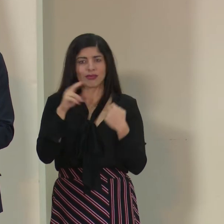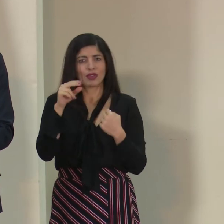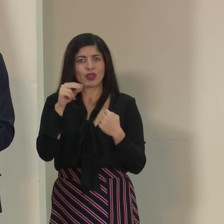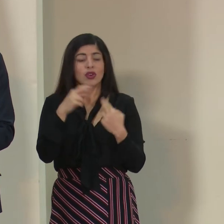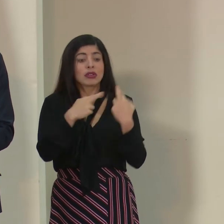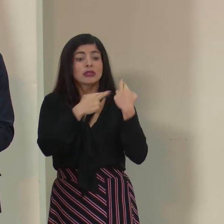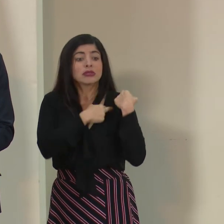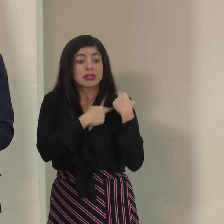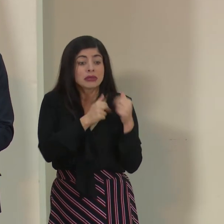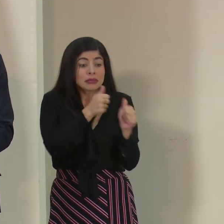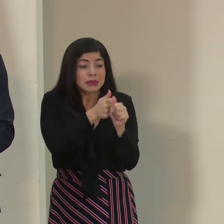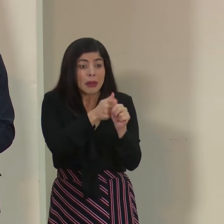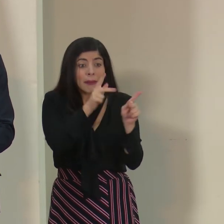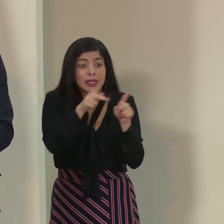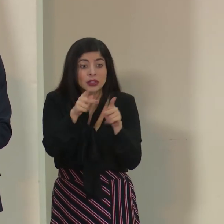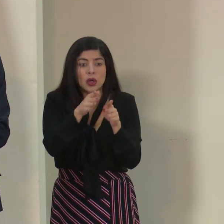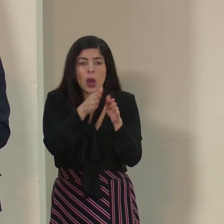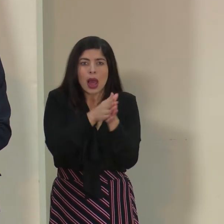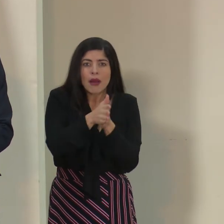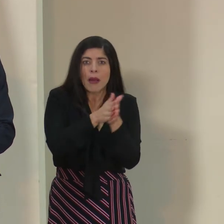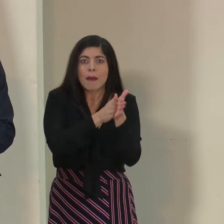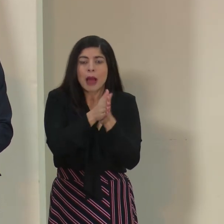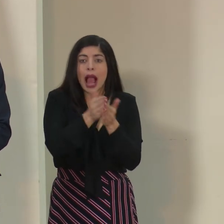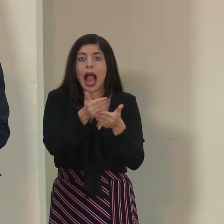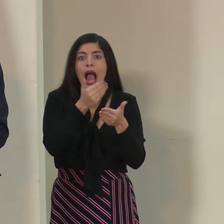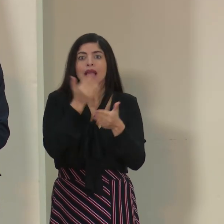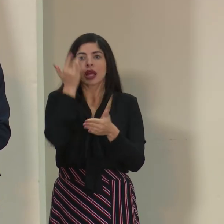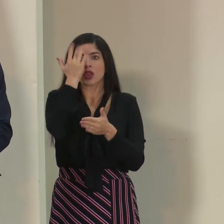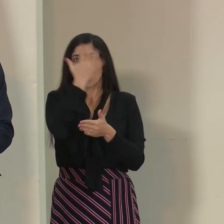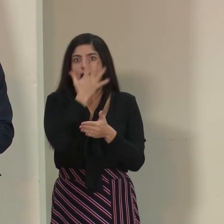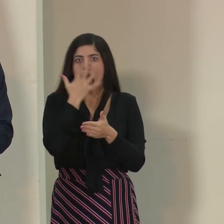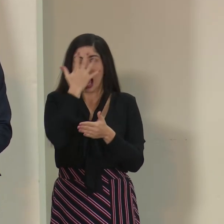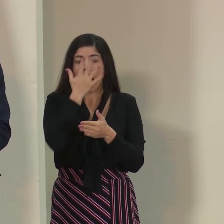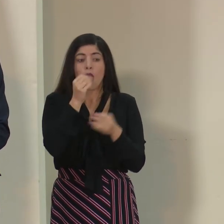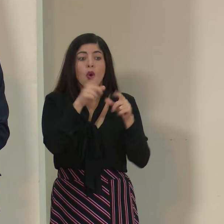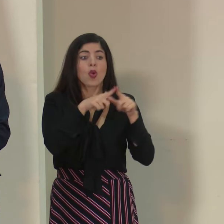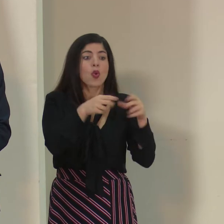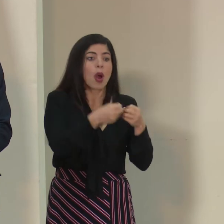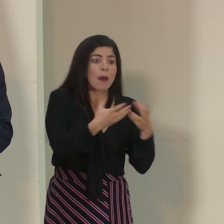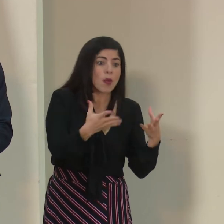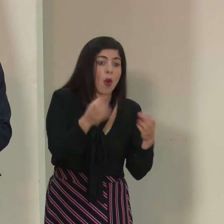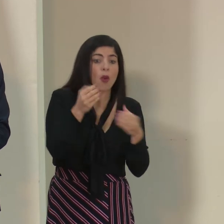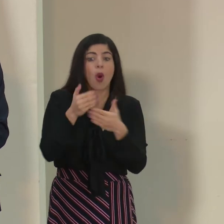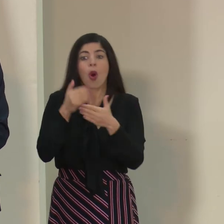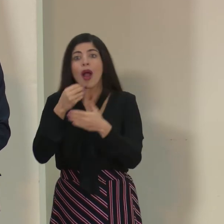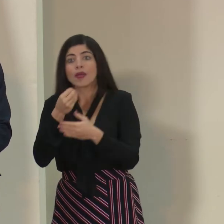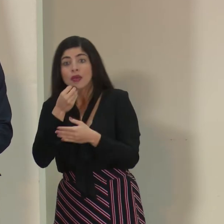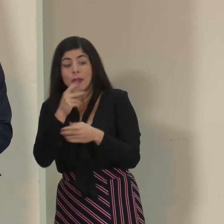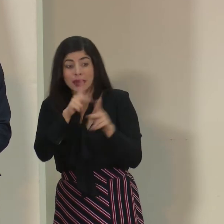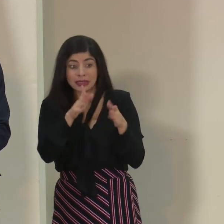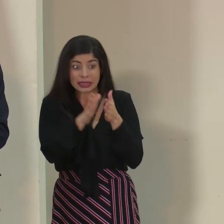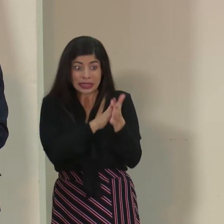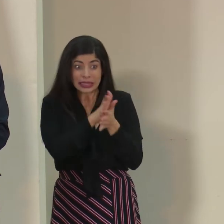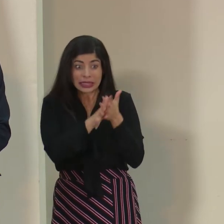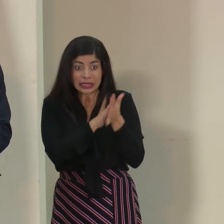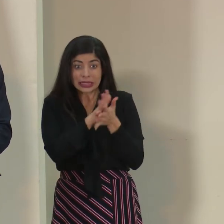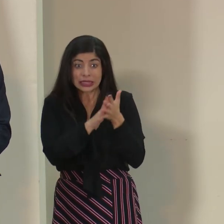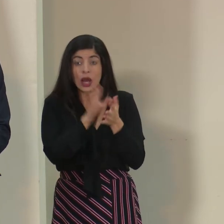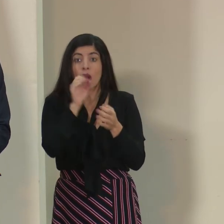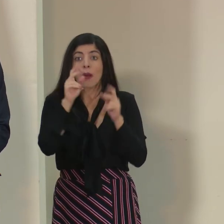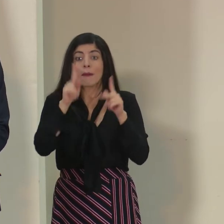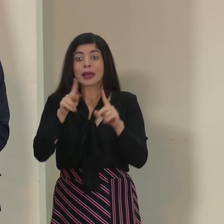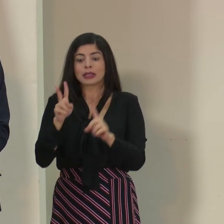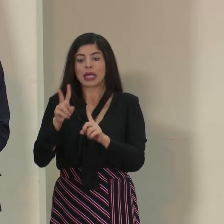cuanto la gente se está lavando las manos antes de tocarse la cara en lugares públicos o antes de comer, en cuanto la gente está aplicando el